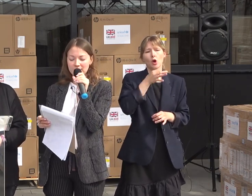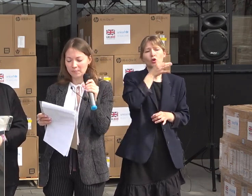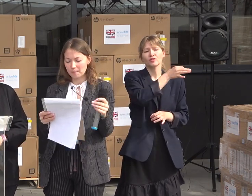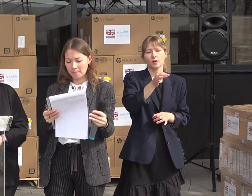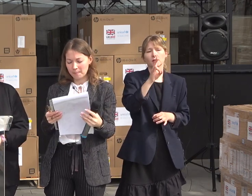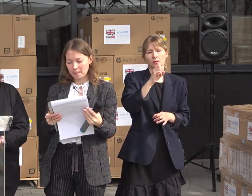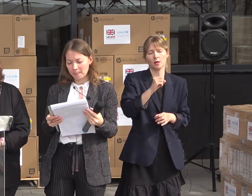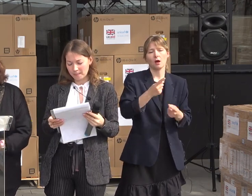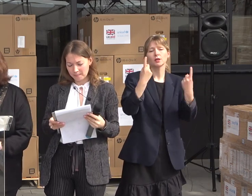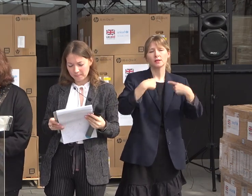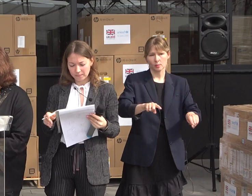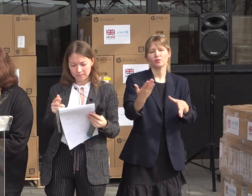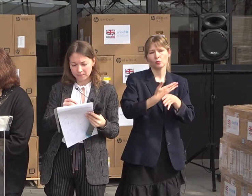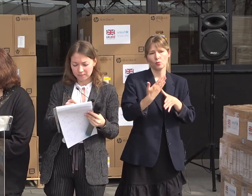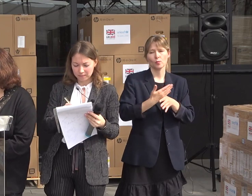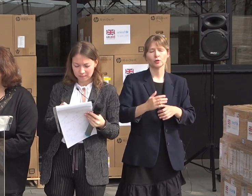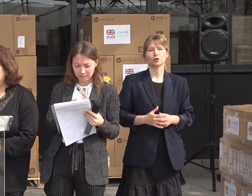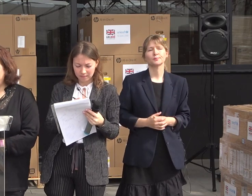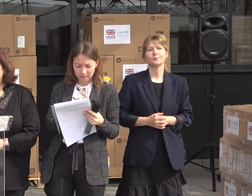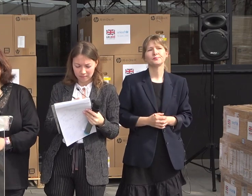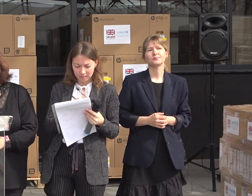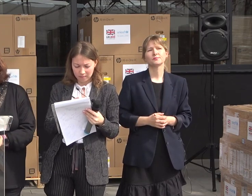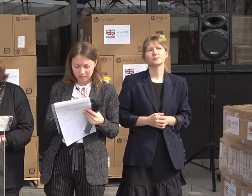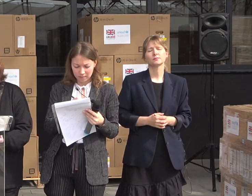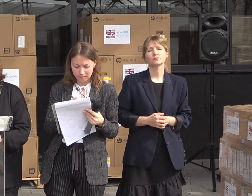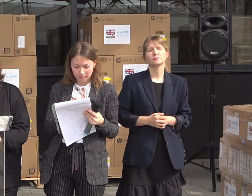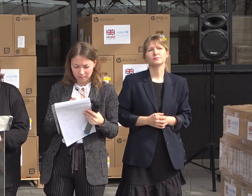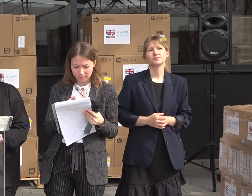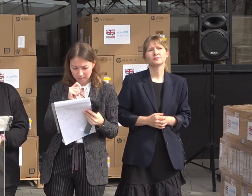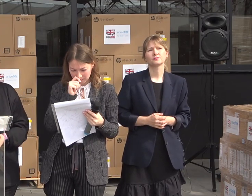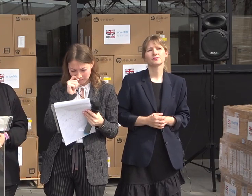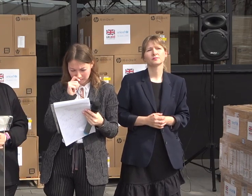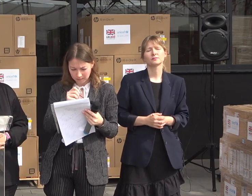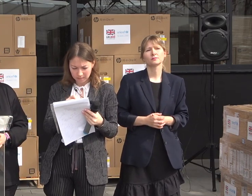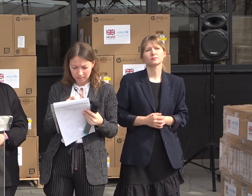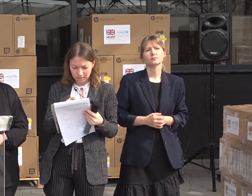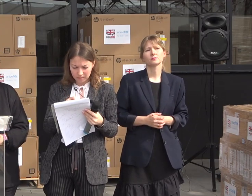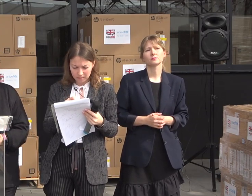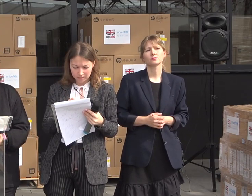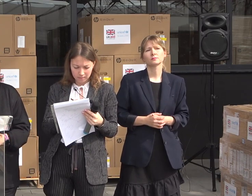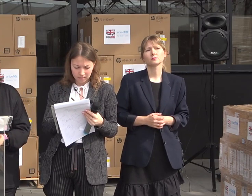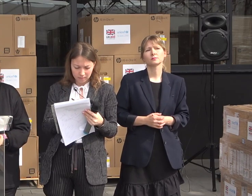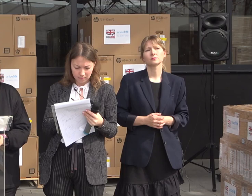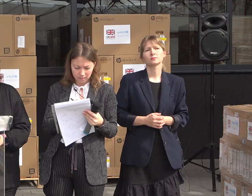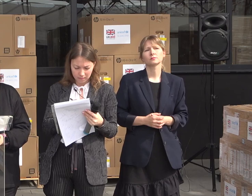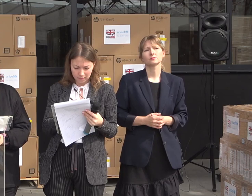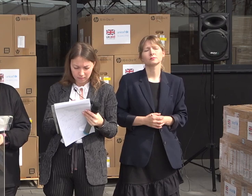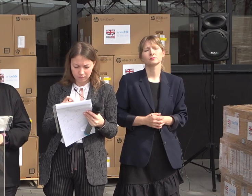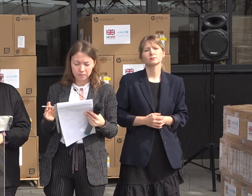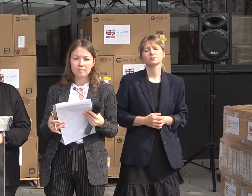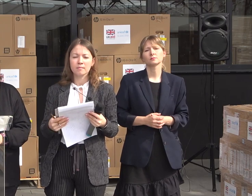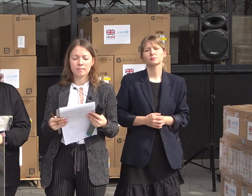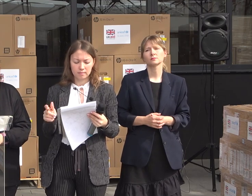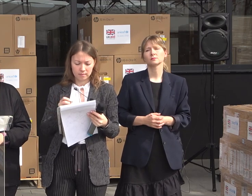We extend our appreciation to the UK's FCDO for their generous contribution during Moldova's most challenging times.